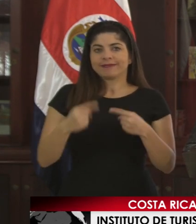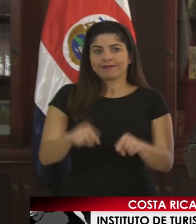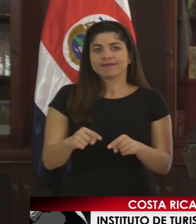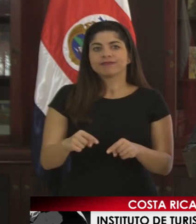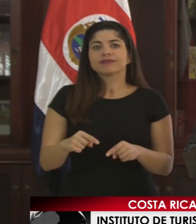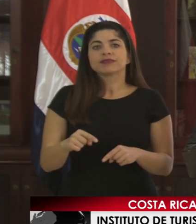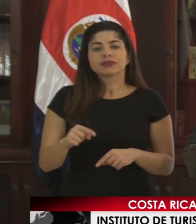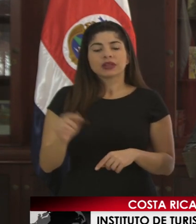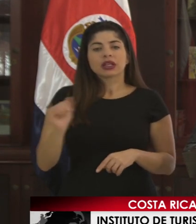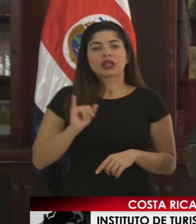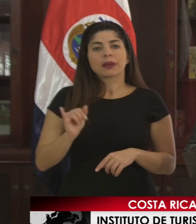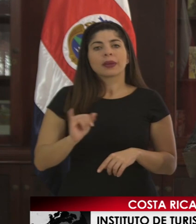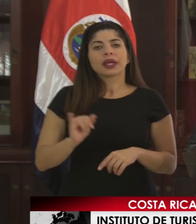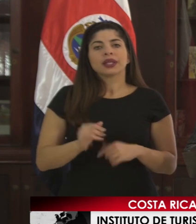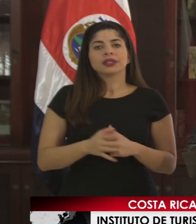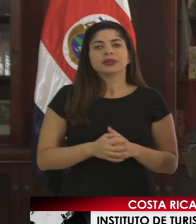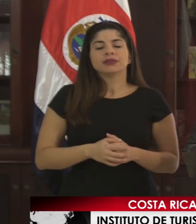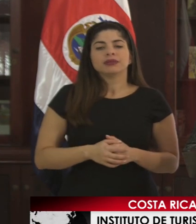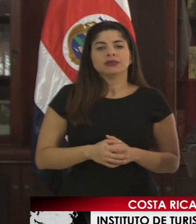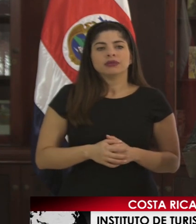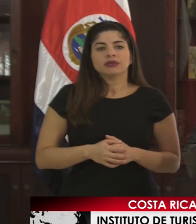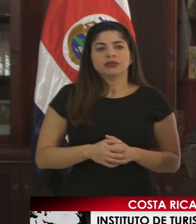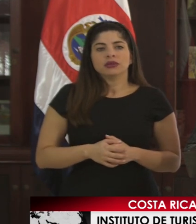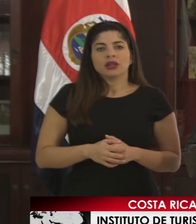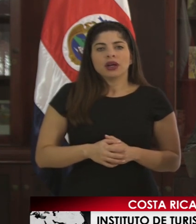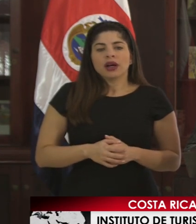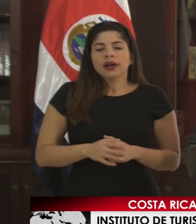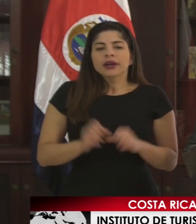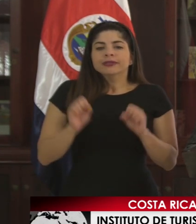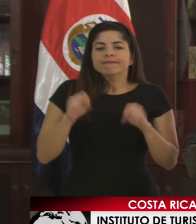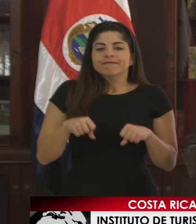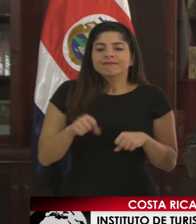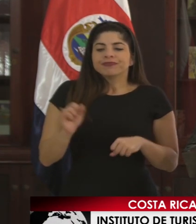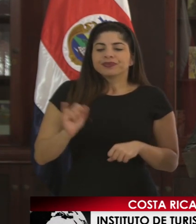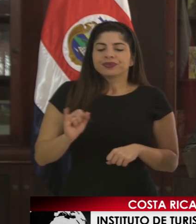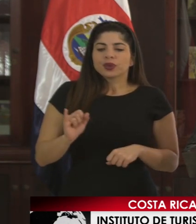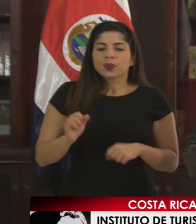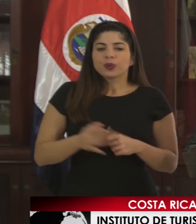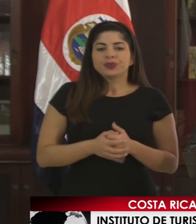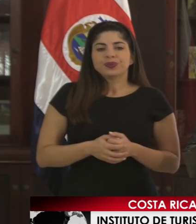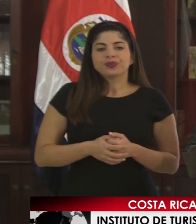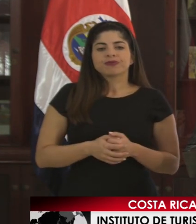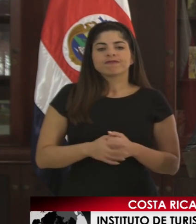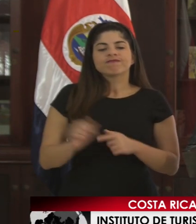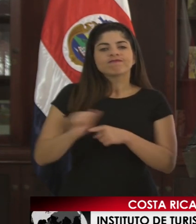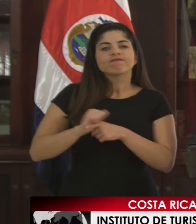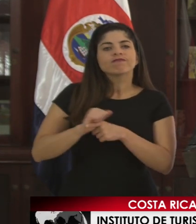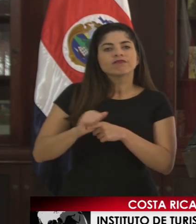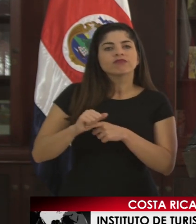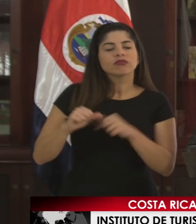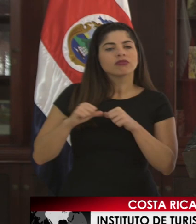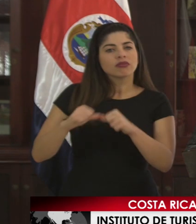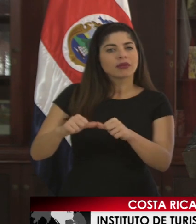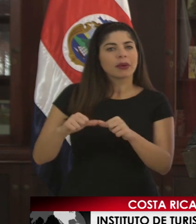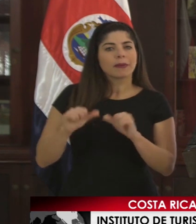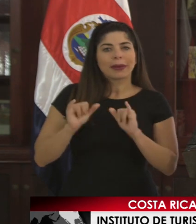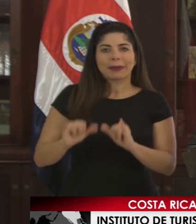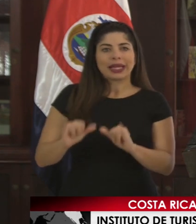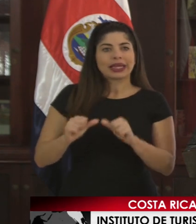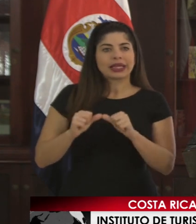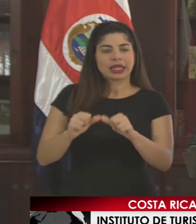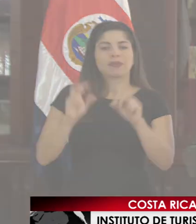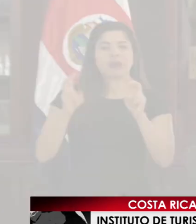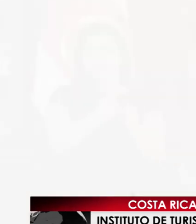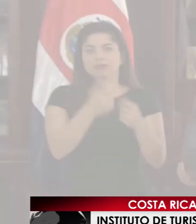y también que sea una capacitación permanente en tema de